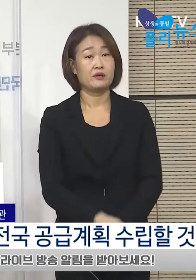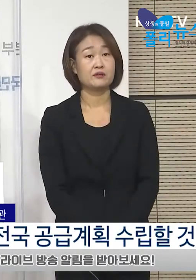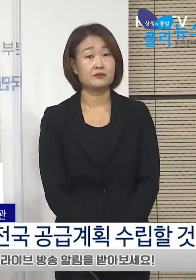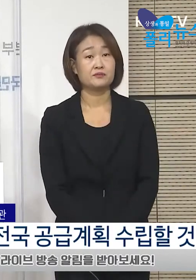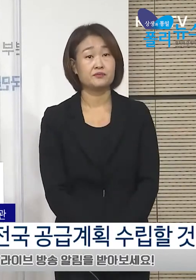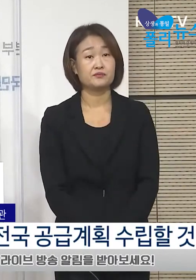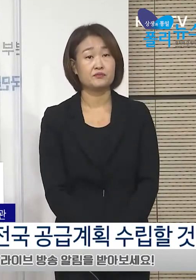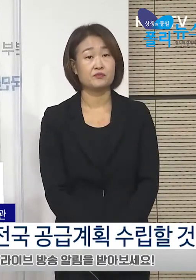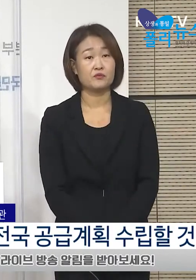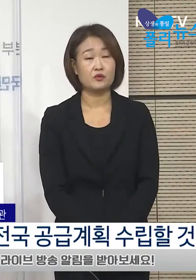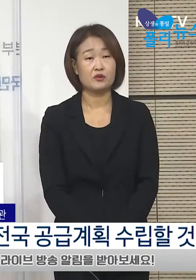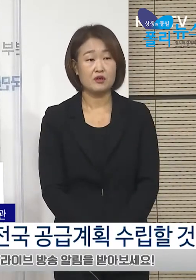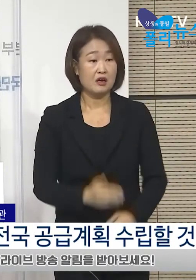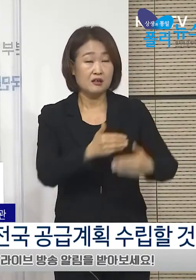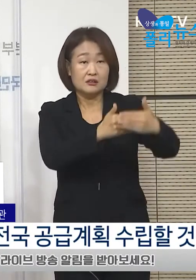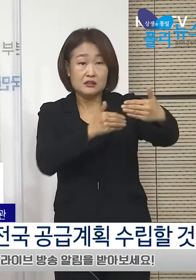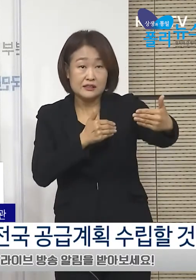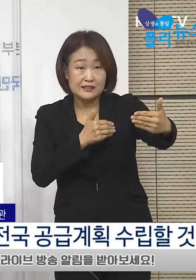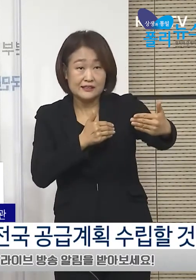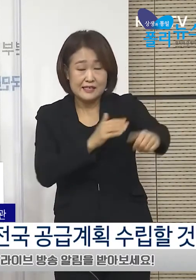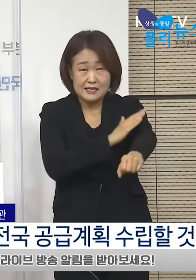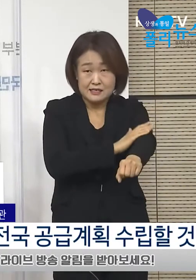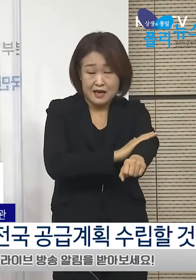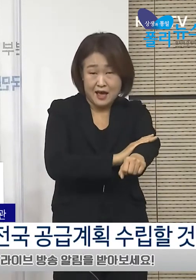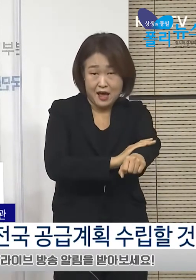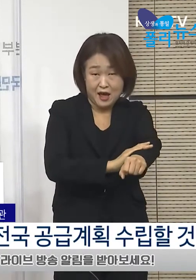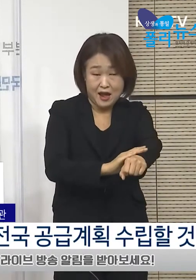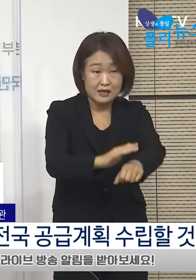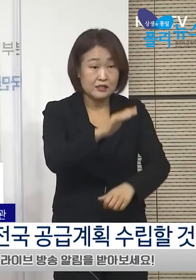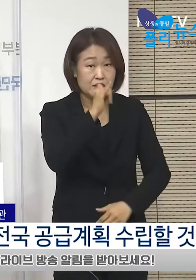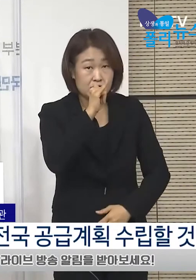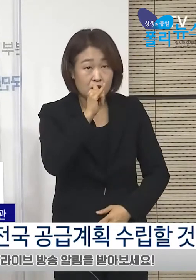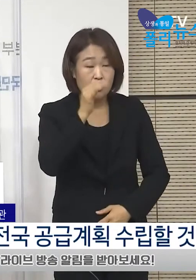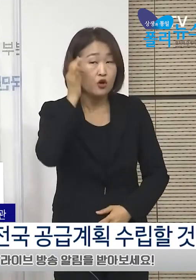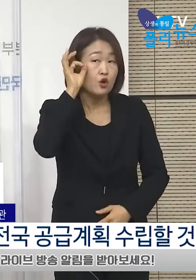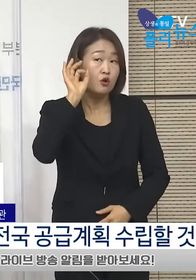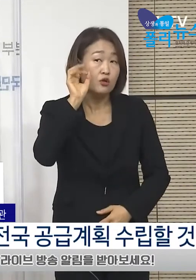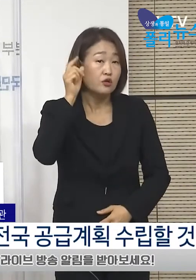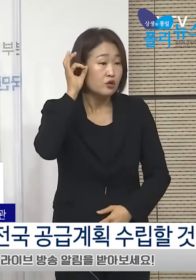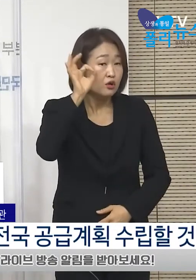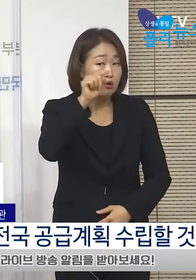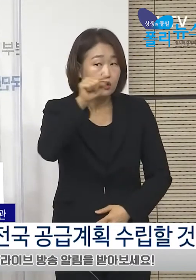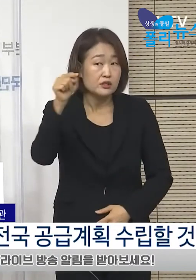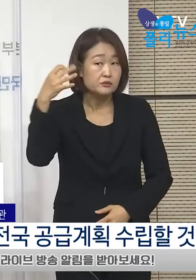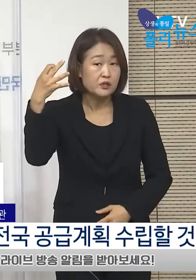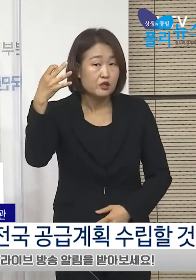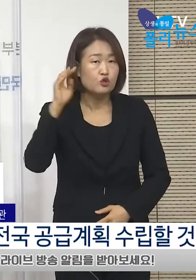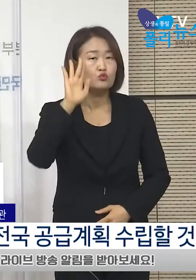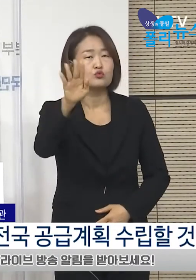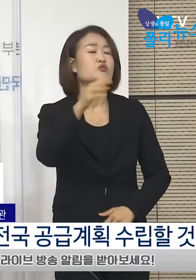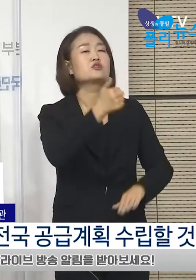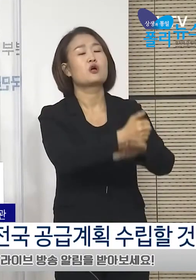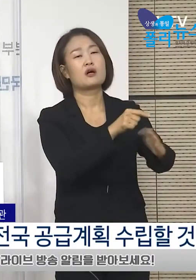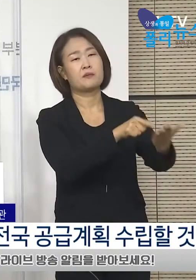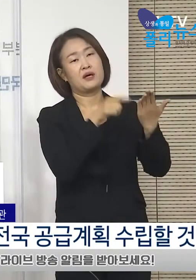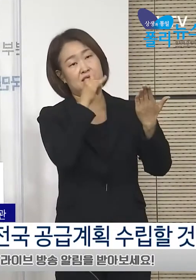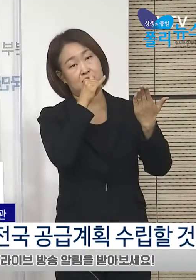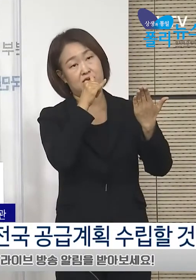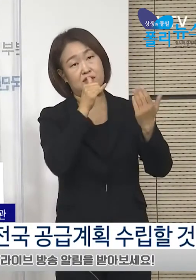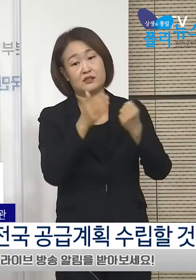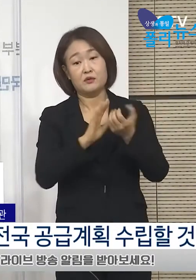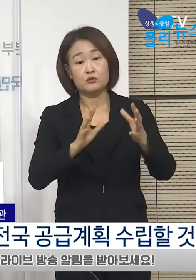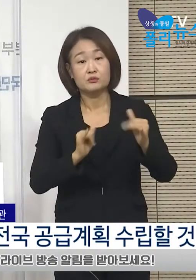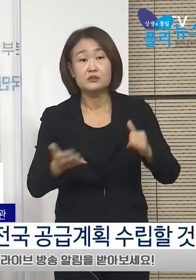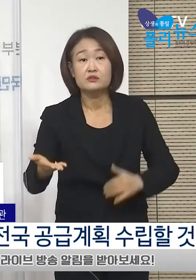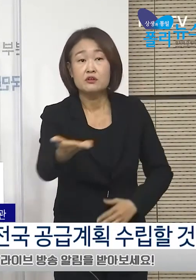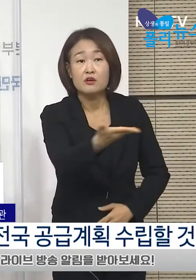열흘에서 2주 뒤부터 나타난다는 점을 고려하면 지금 국민들께서 노력해 주셔야